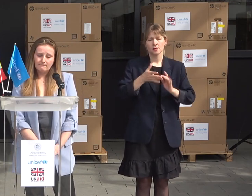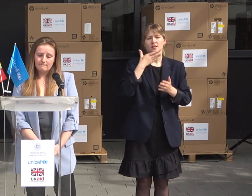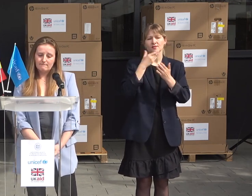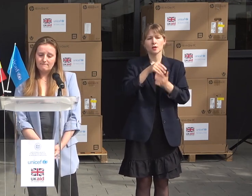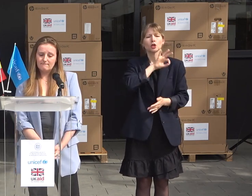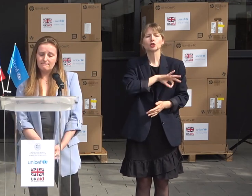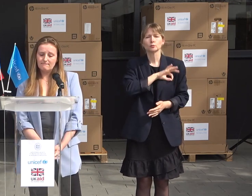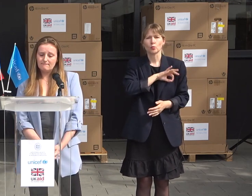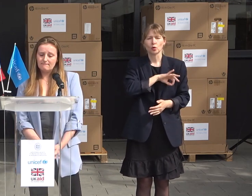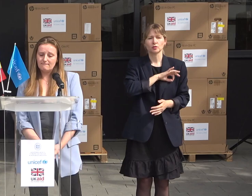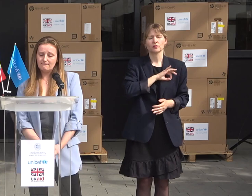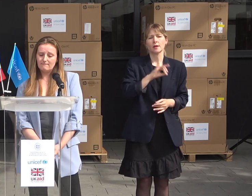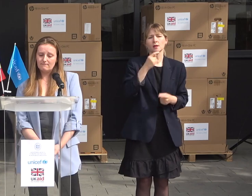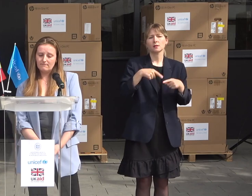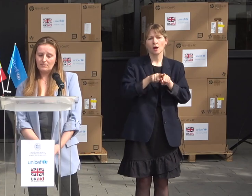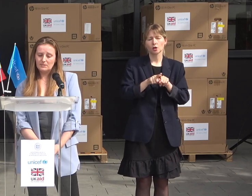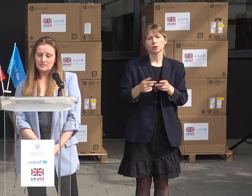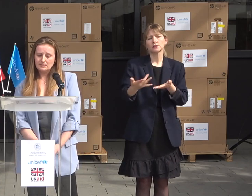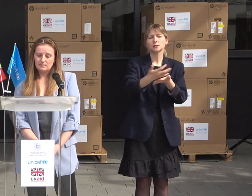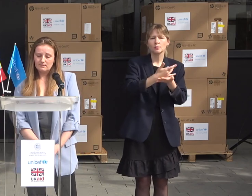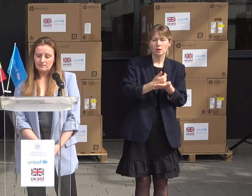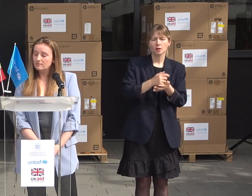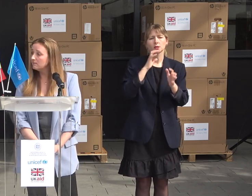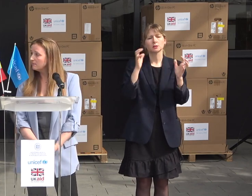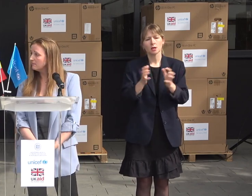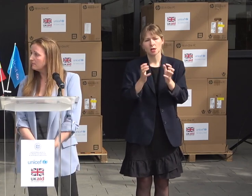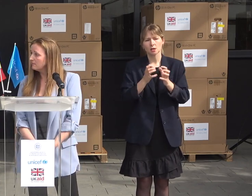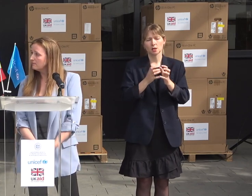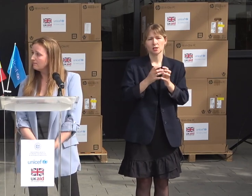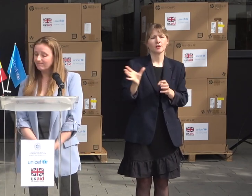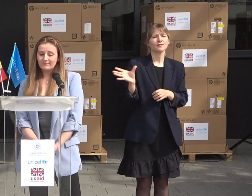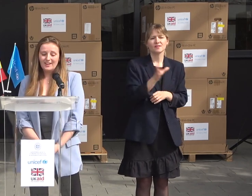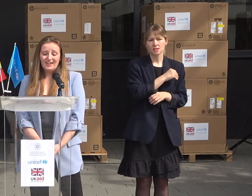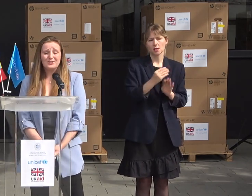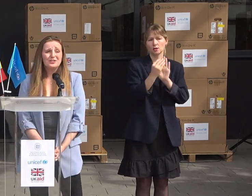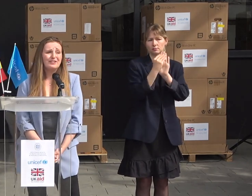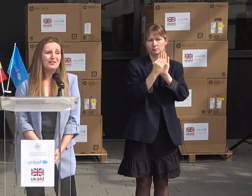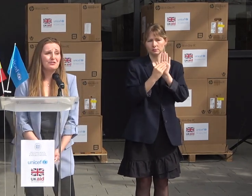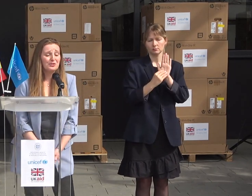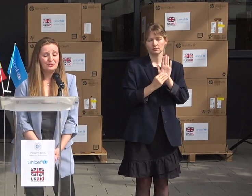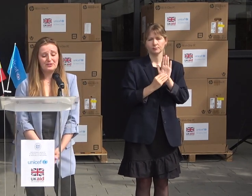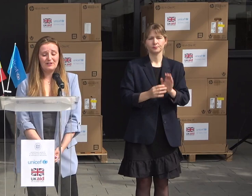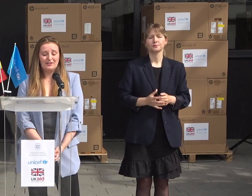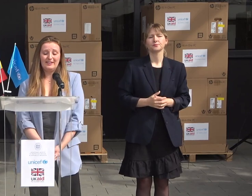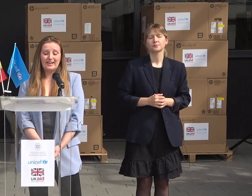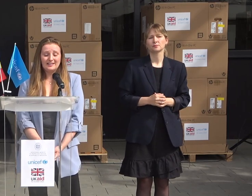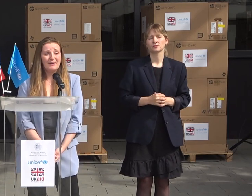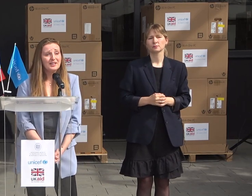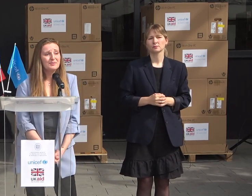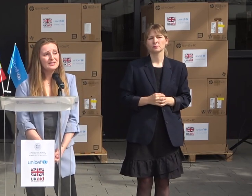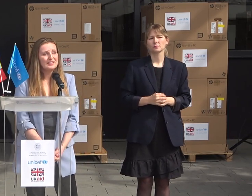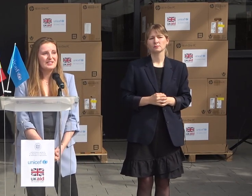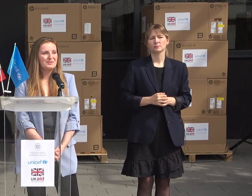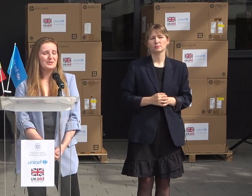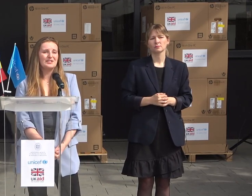de asemenea, pentru asigura conectarea, păstrarea, evidența eficientă și eficația datelor. It's also really crucial for strengthening the case